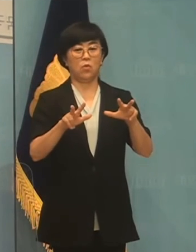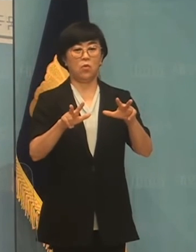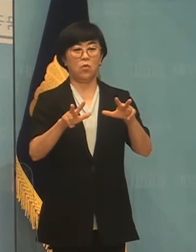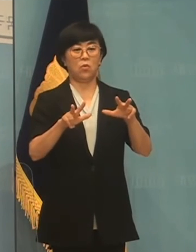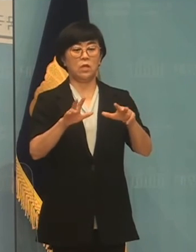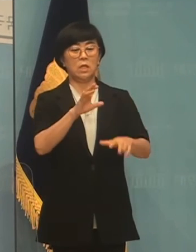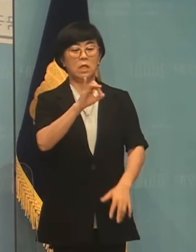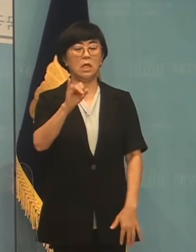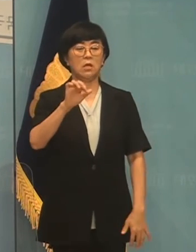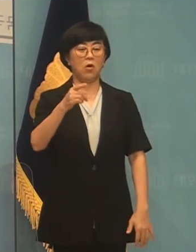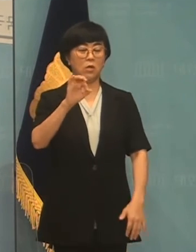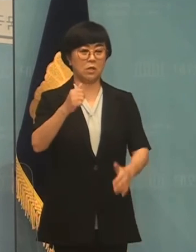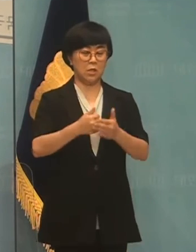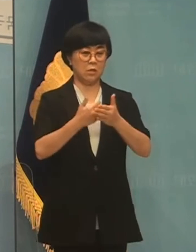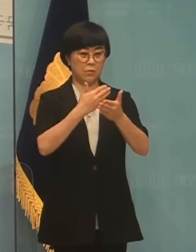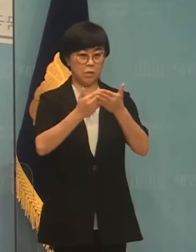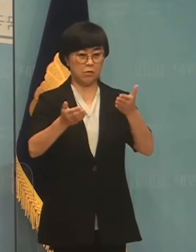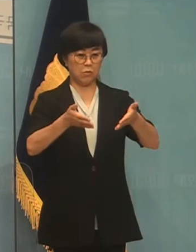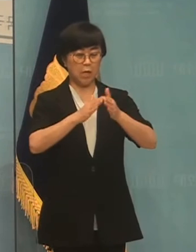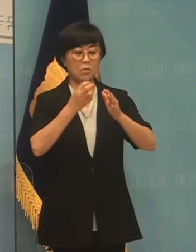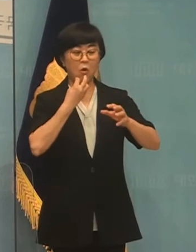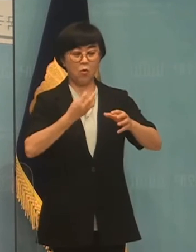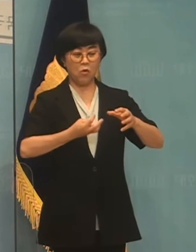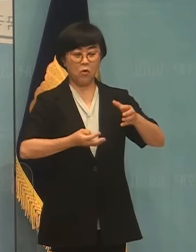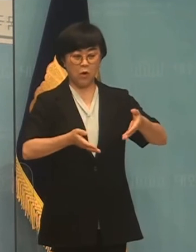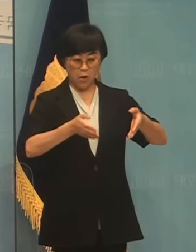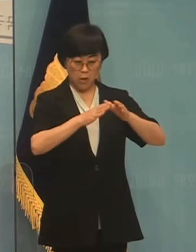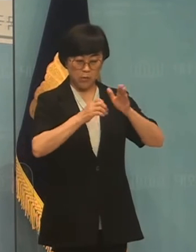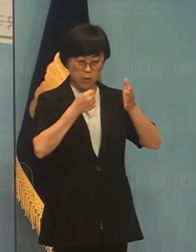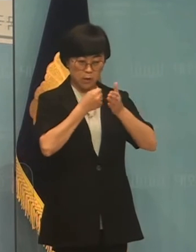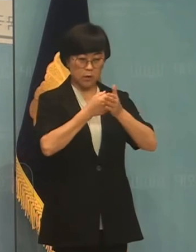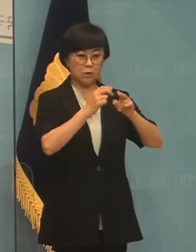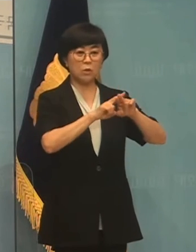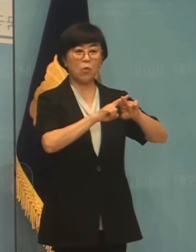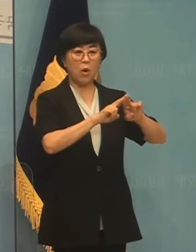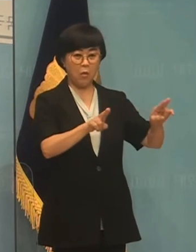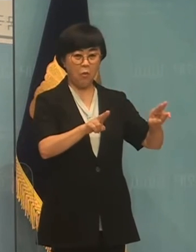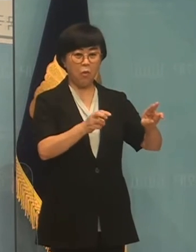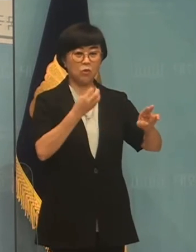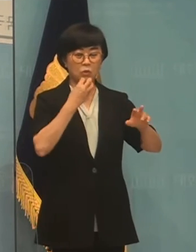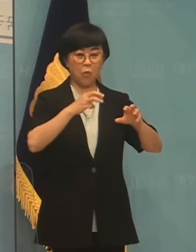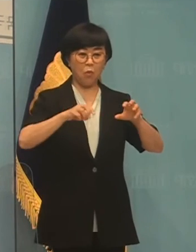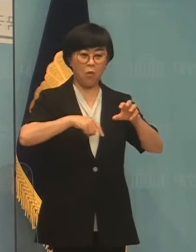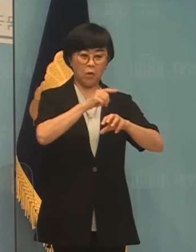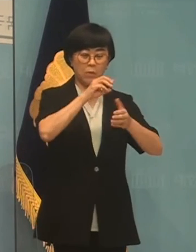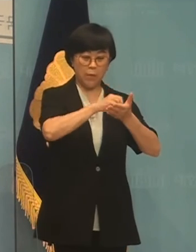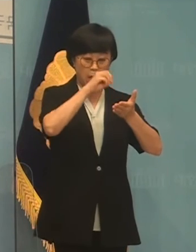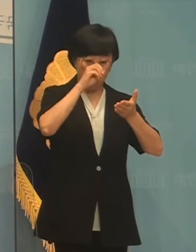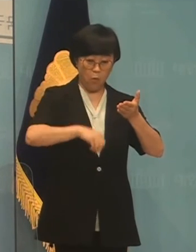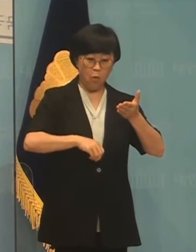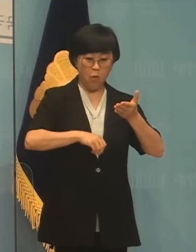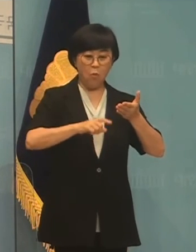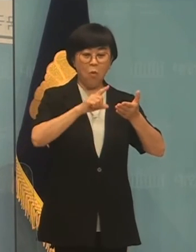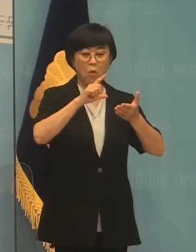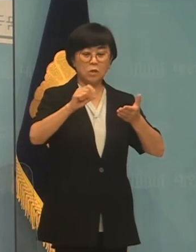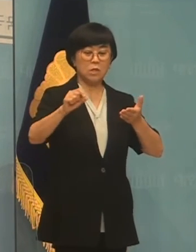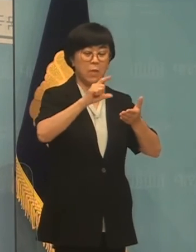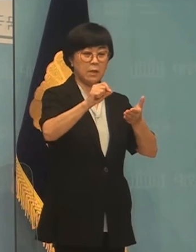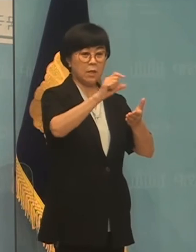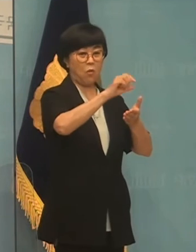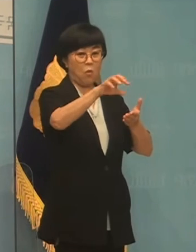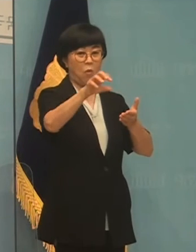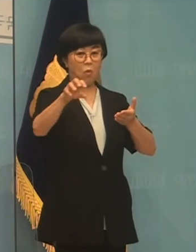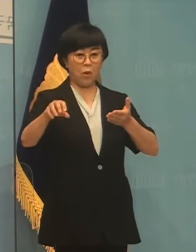이근희 기술관의 수술 결정은 당장 처리하고 수도권을 배제한 모든 지자체가